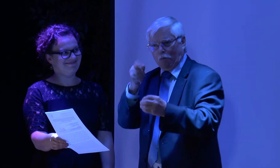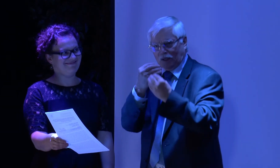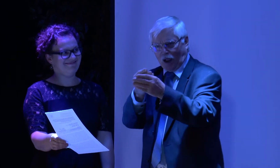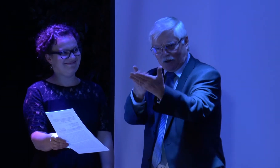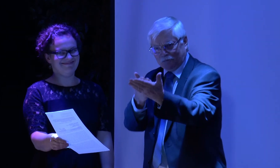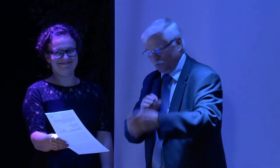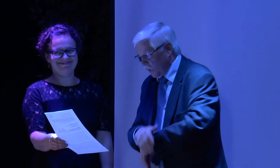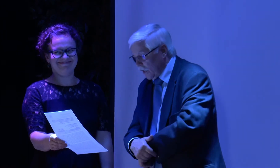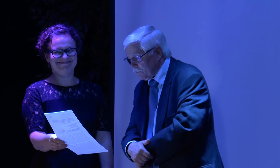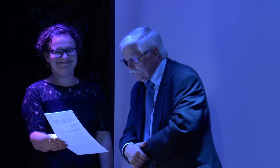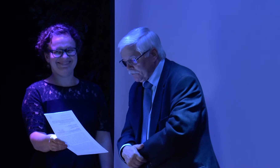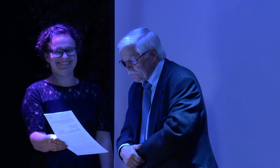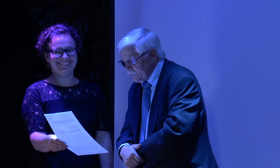Und dafür möchte ich nochmal Danke sagen.